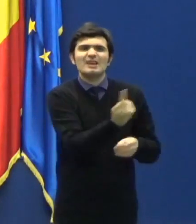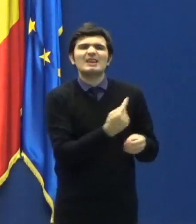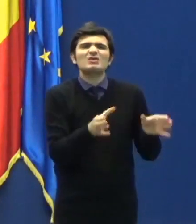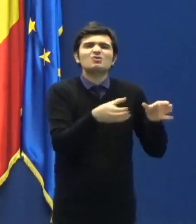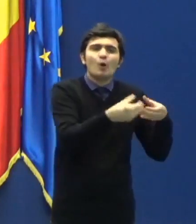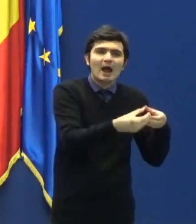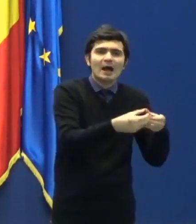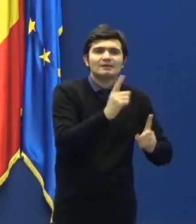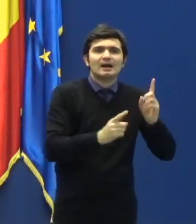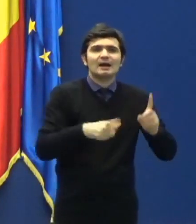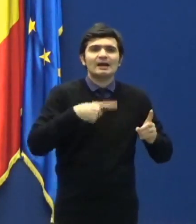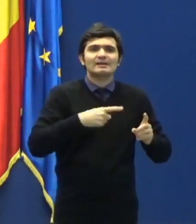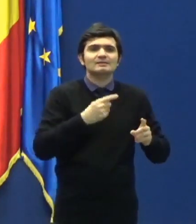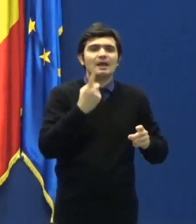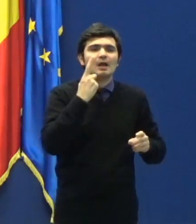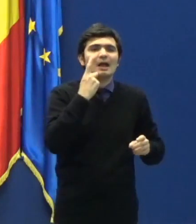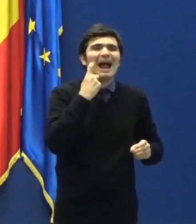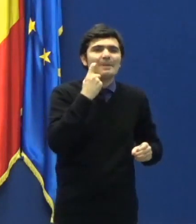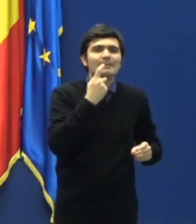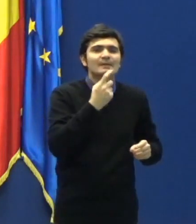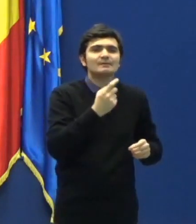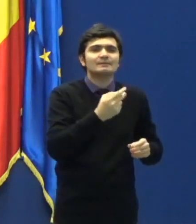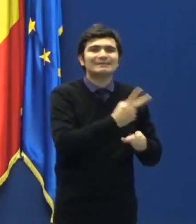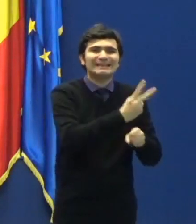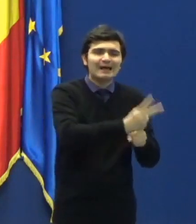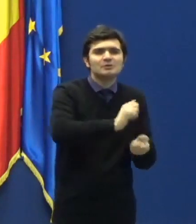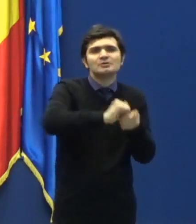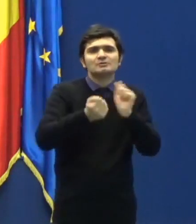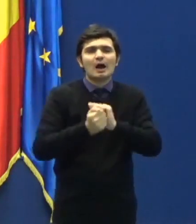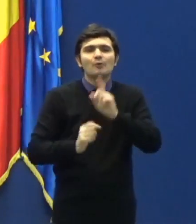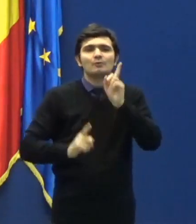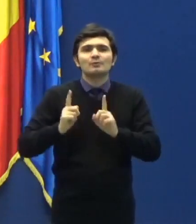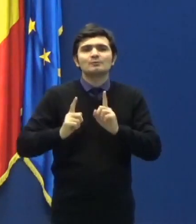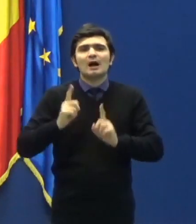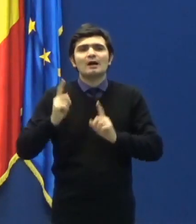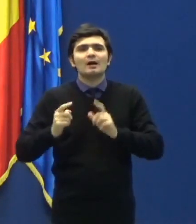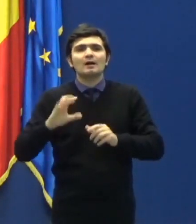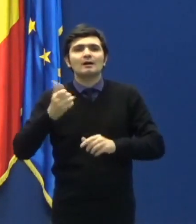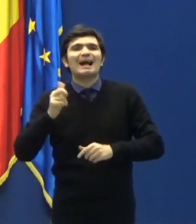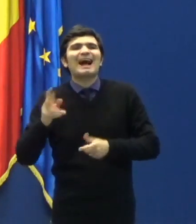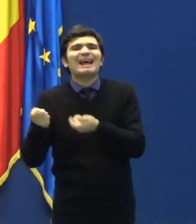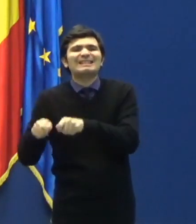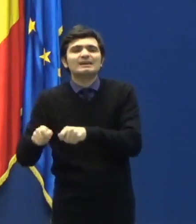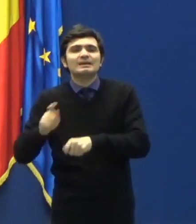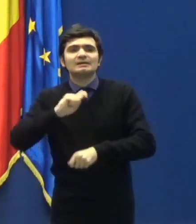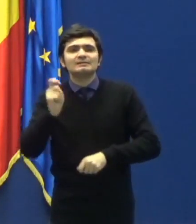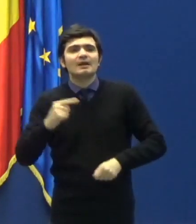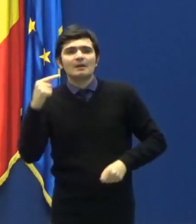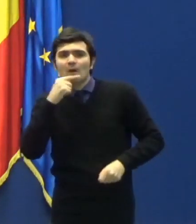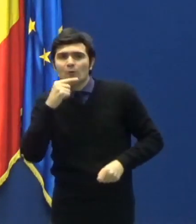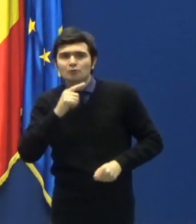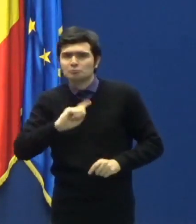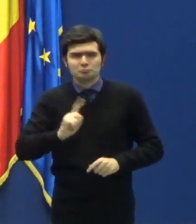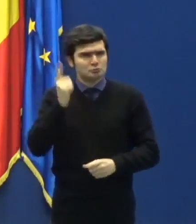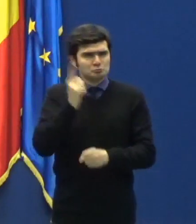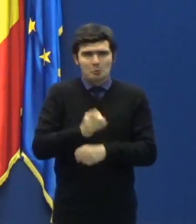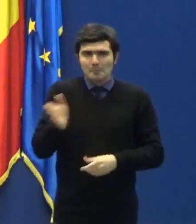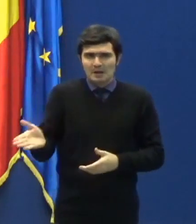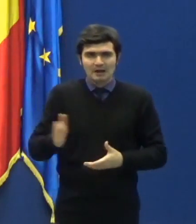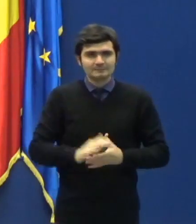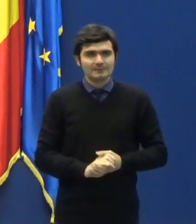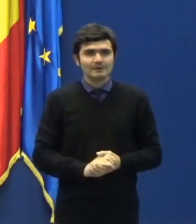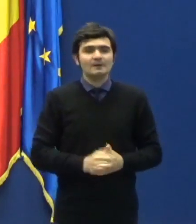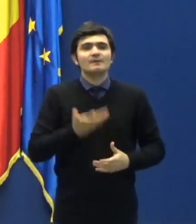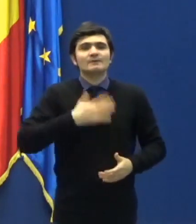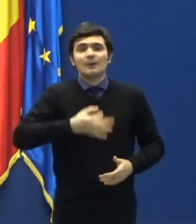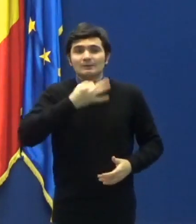state de culoare galbenă, sau carantină din țările roșii. Vreau să precizez că această măsură